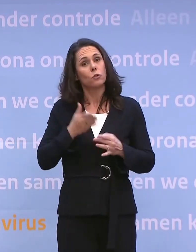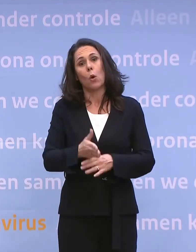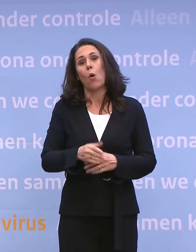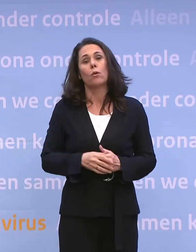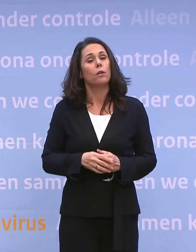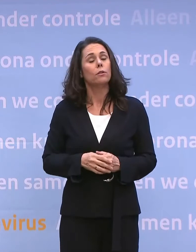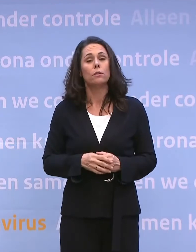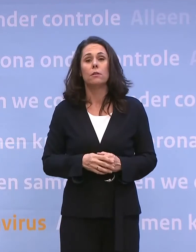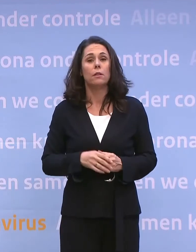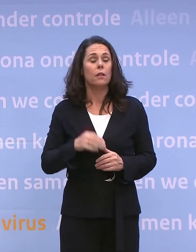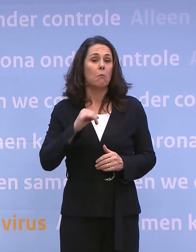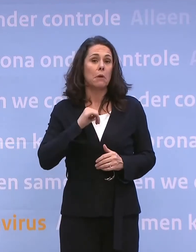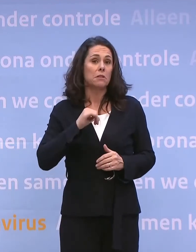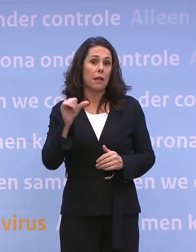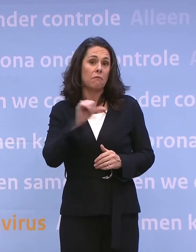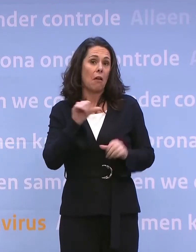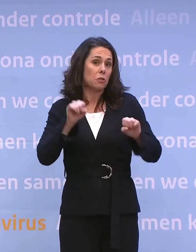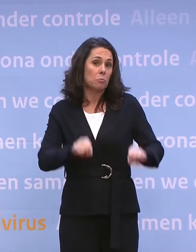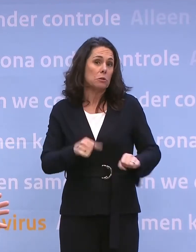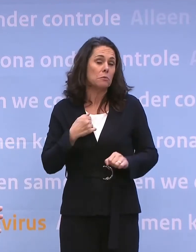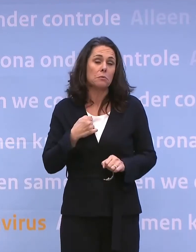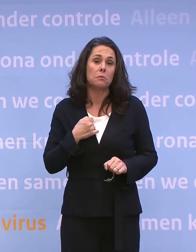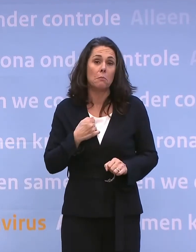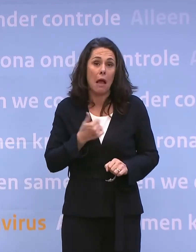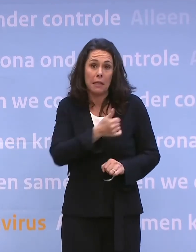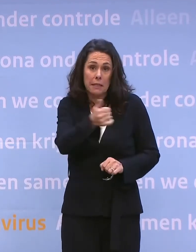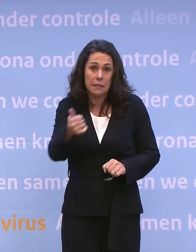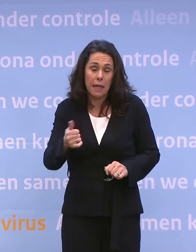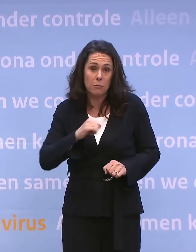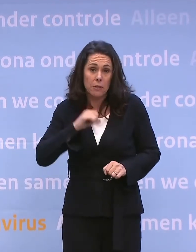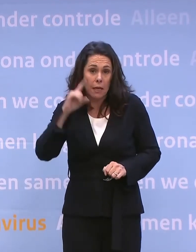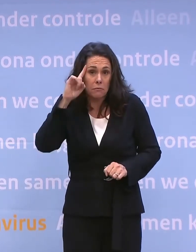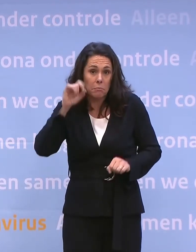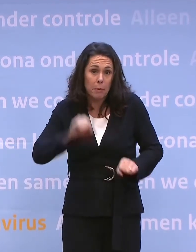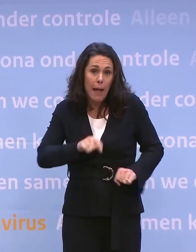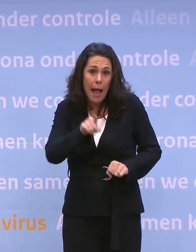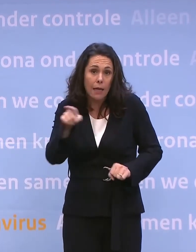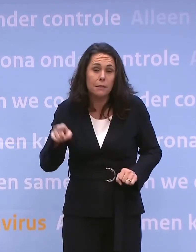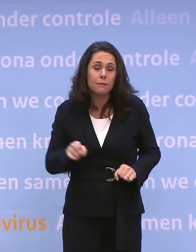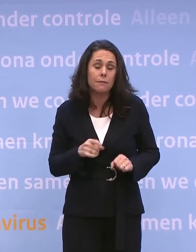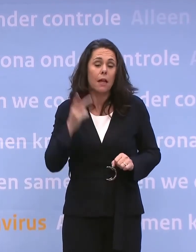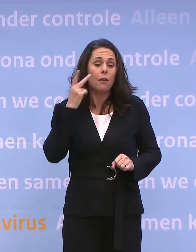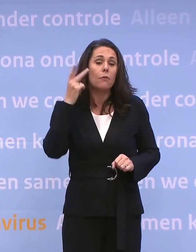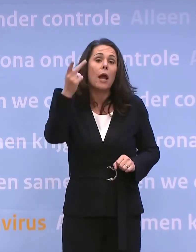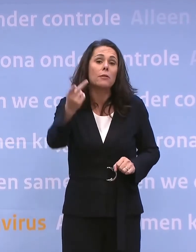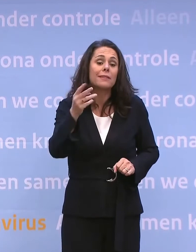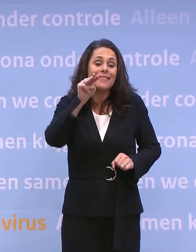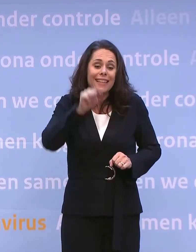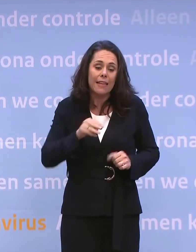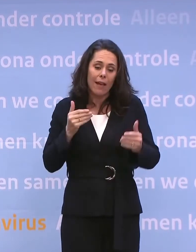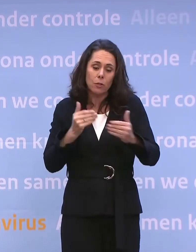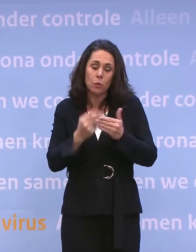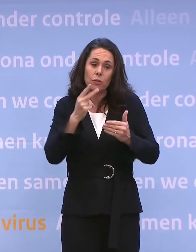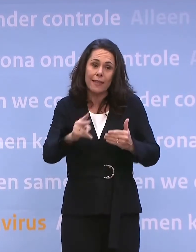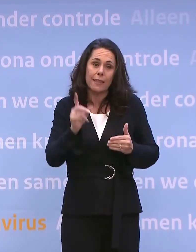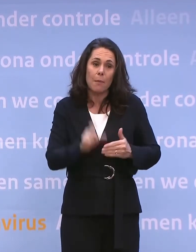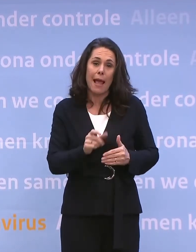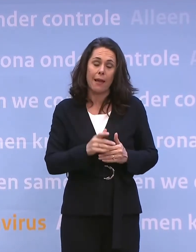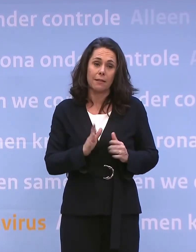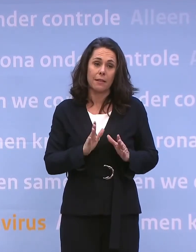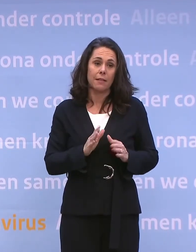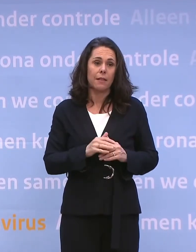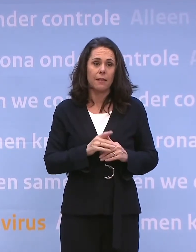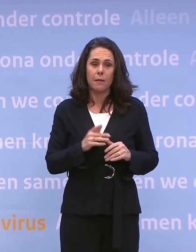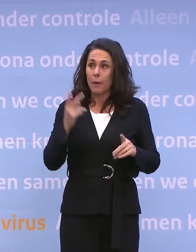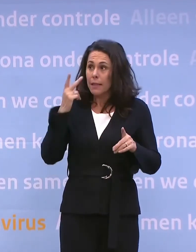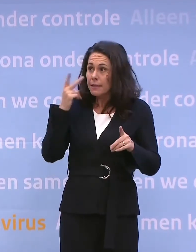doorgaat. Ik ga zelf niet andere dingen boeken. Maar iedereen moet dat voor zichzelf bepalen. Wij kunnen niet verder vooruitkijken dan de drie weken tot 20 mei. Maar als je je